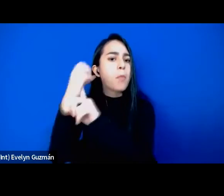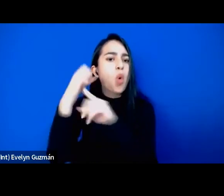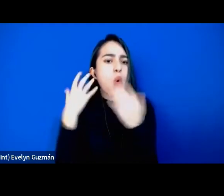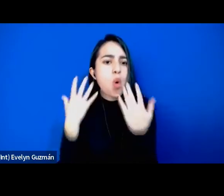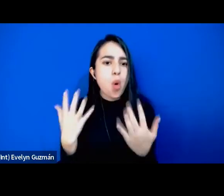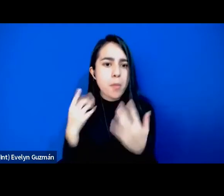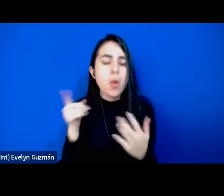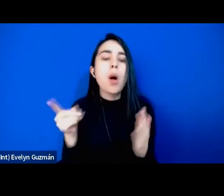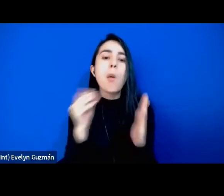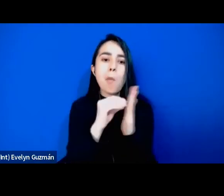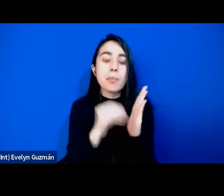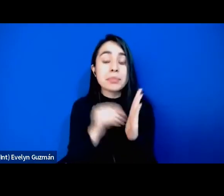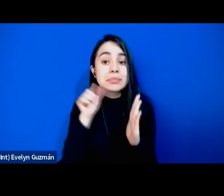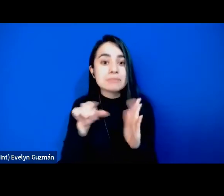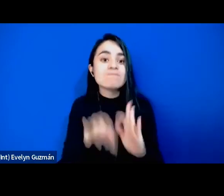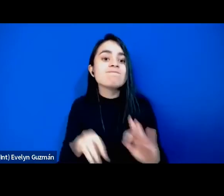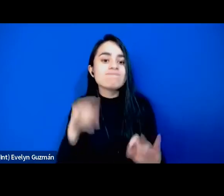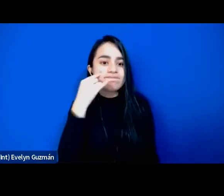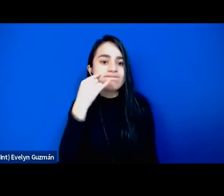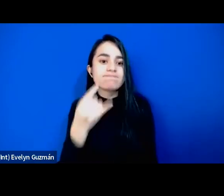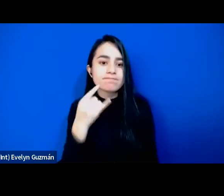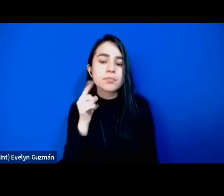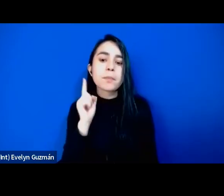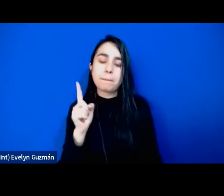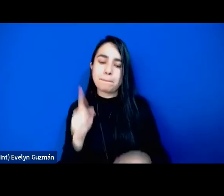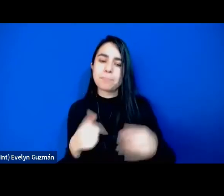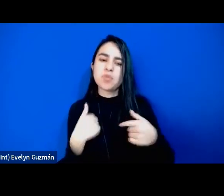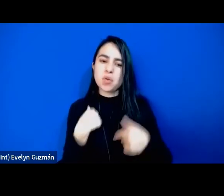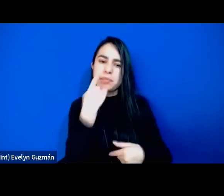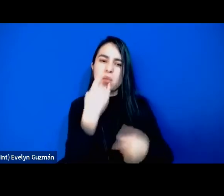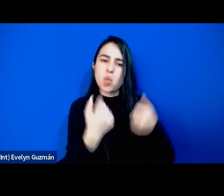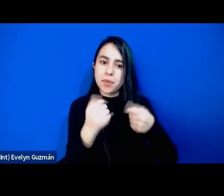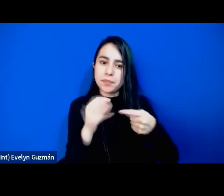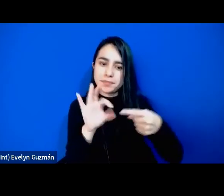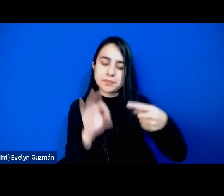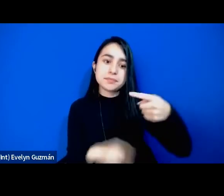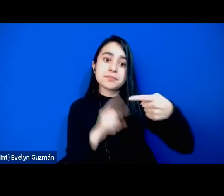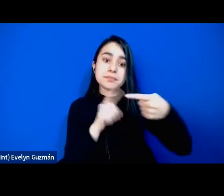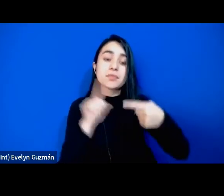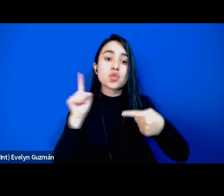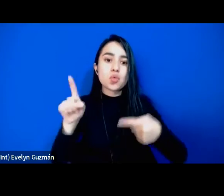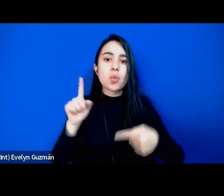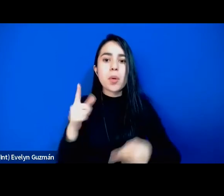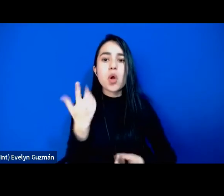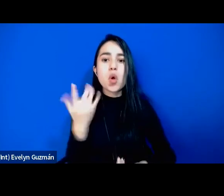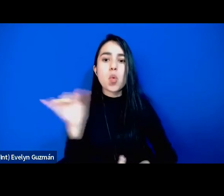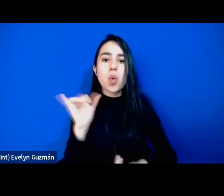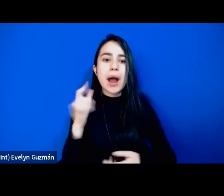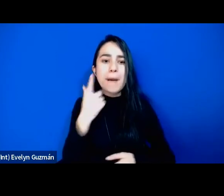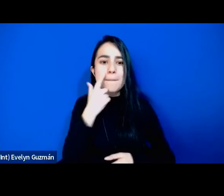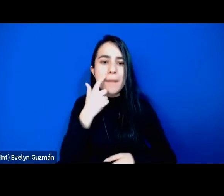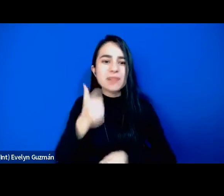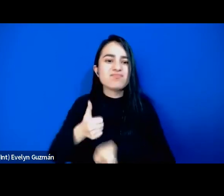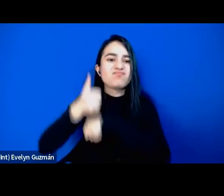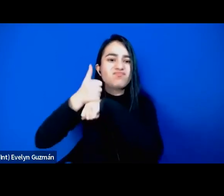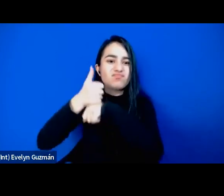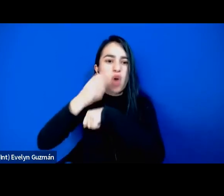esto se me hace muy interesante uno es la transmisión patriarcal de este